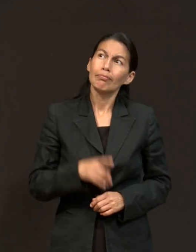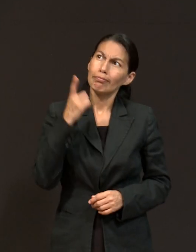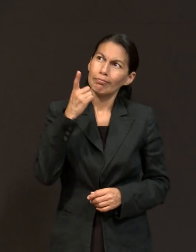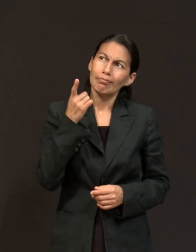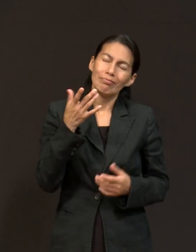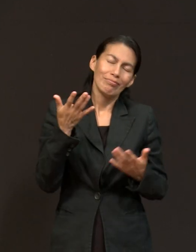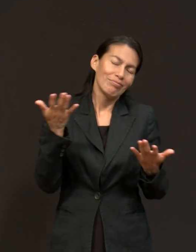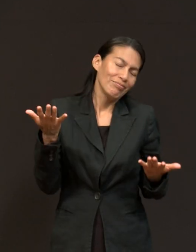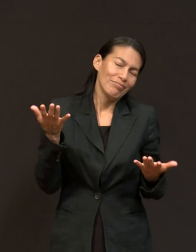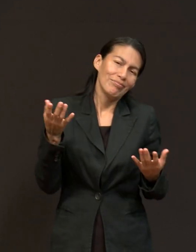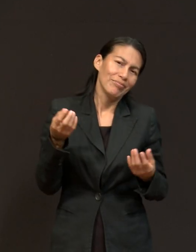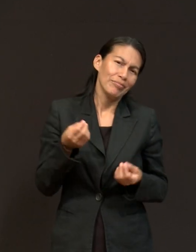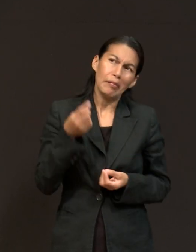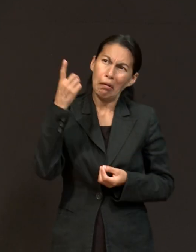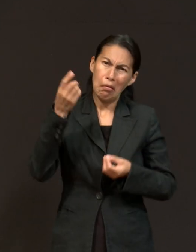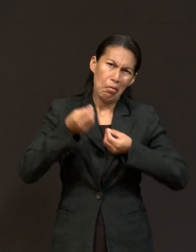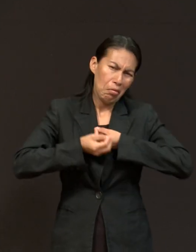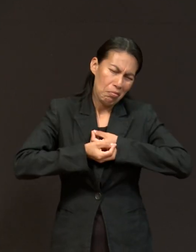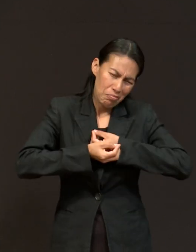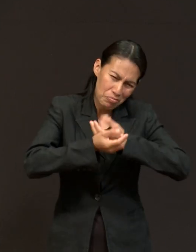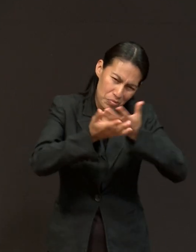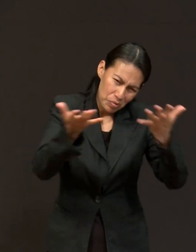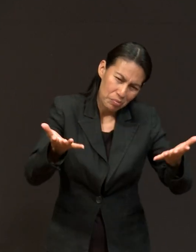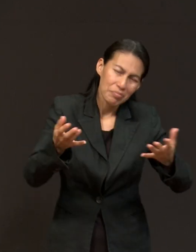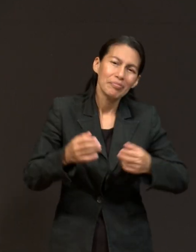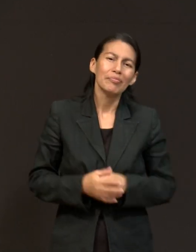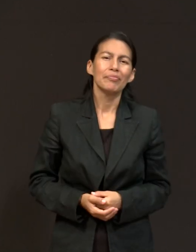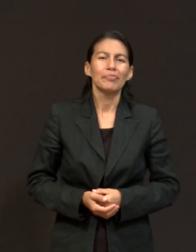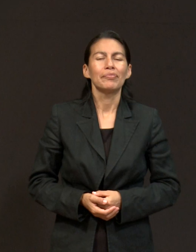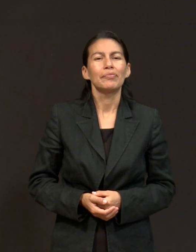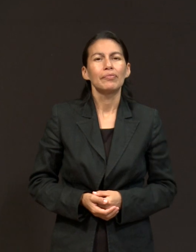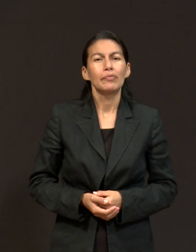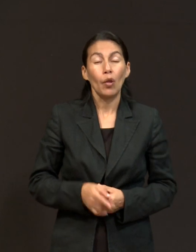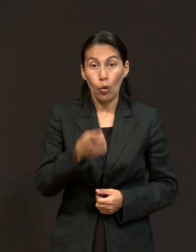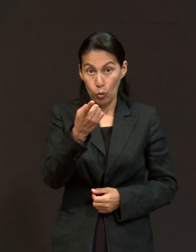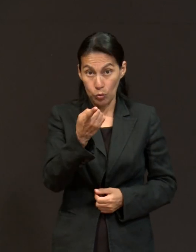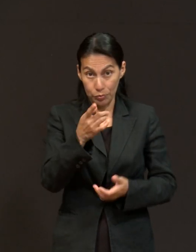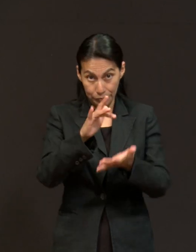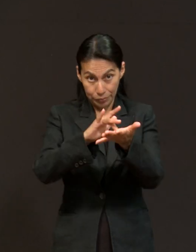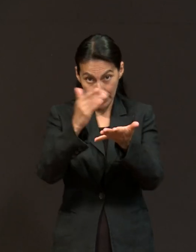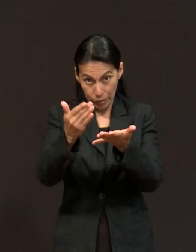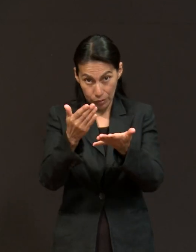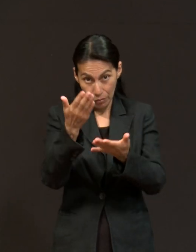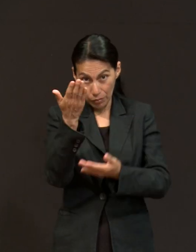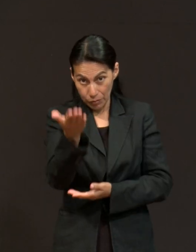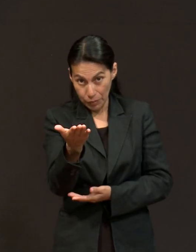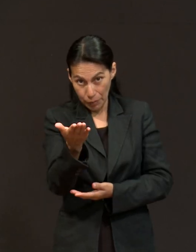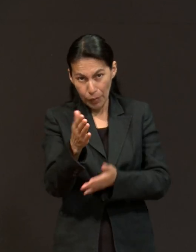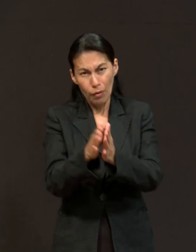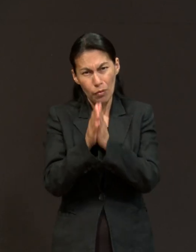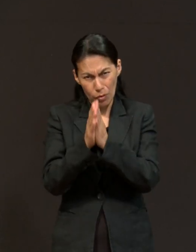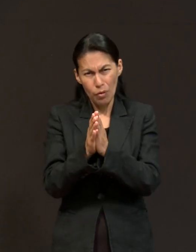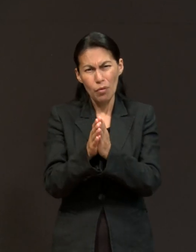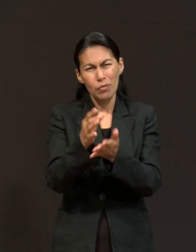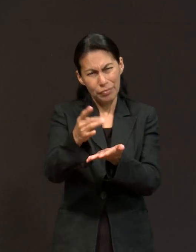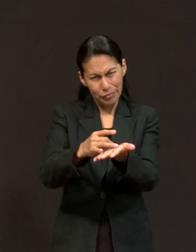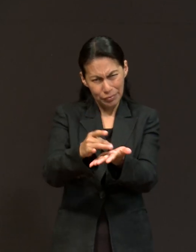Él es así, generoso. Así que, si tienes algún agradecimiento, una petición, envíalo al programa